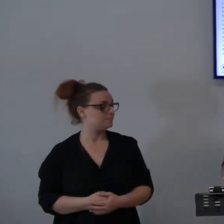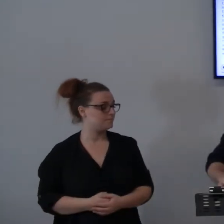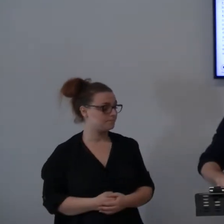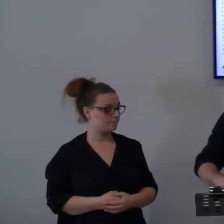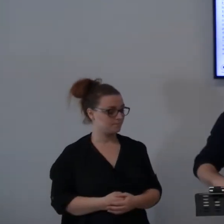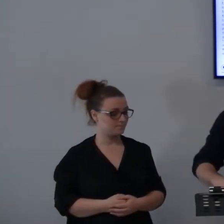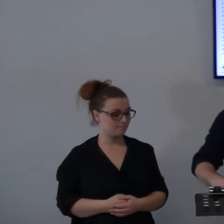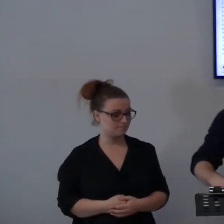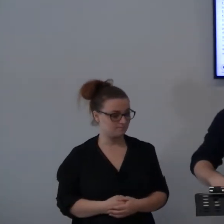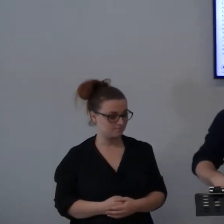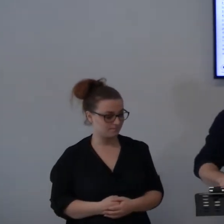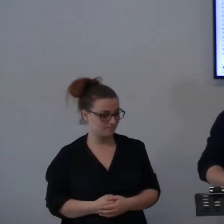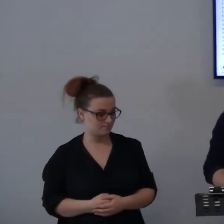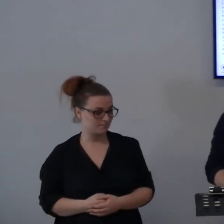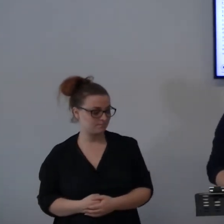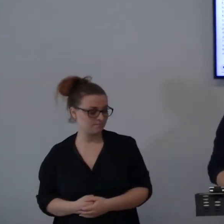Dunque,